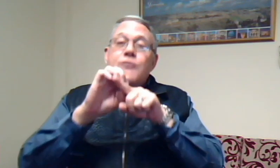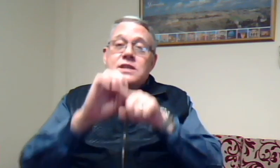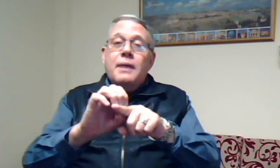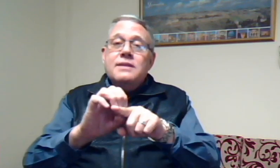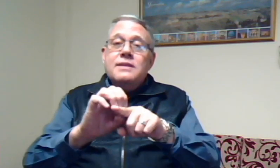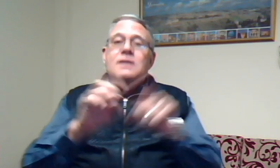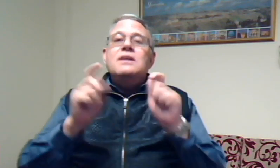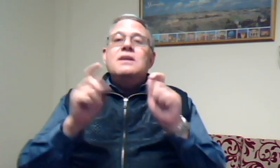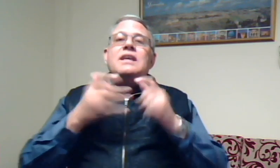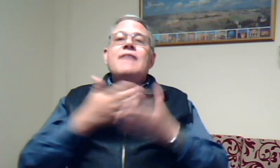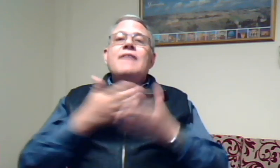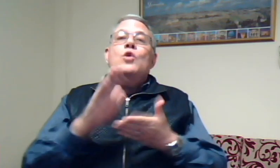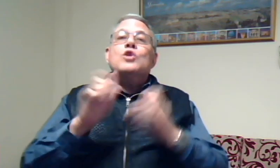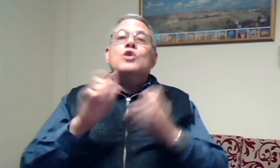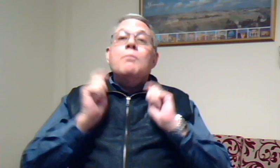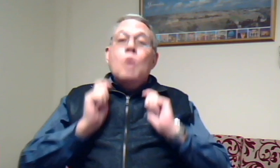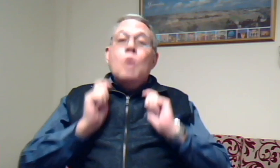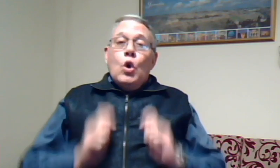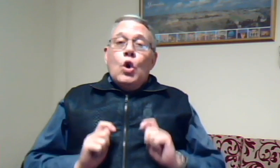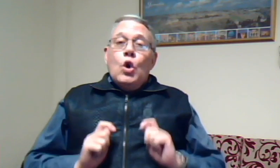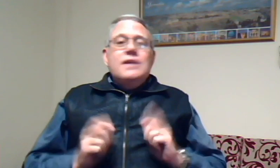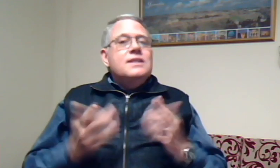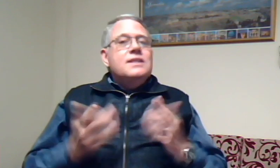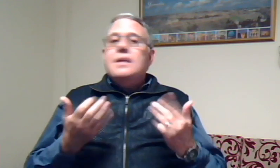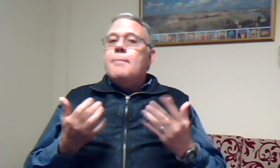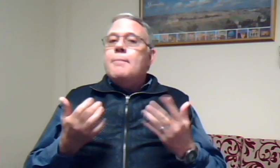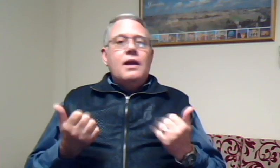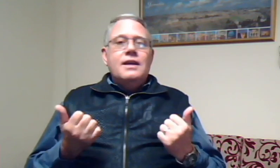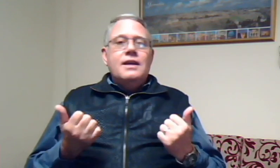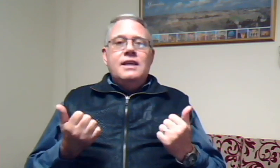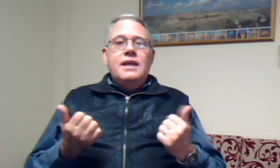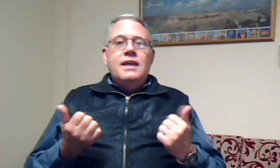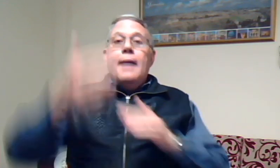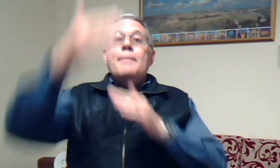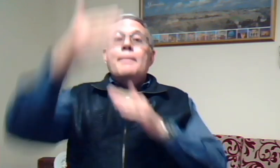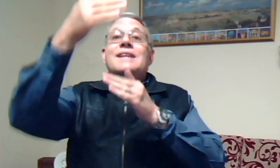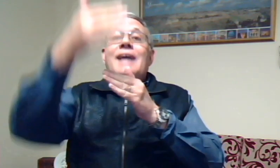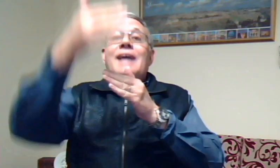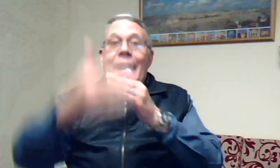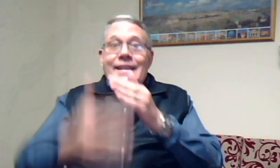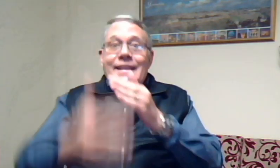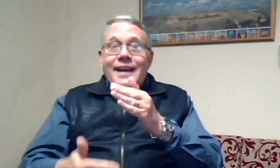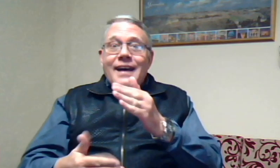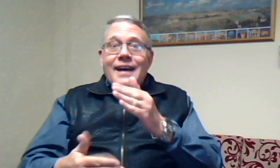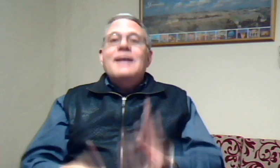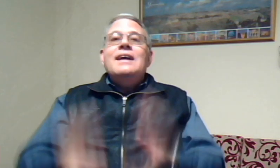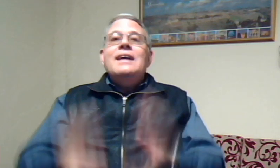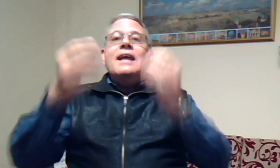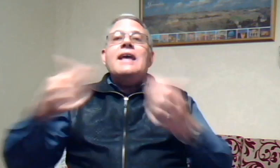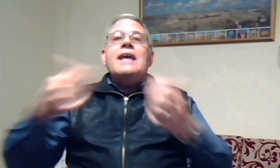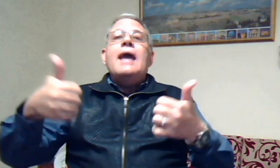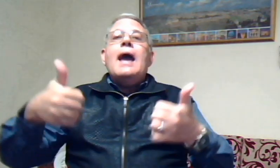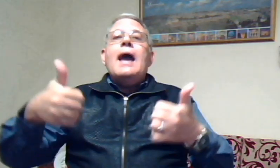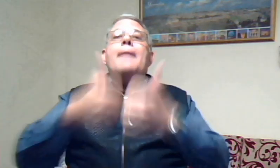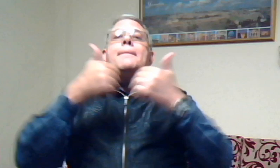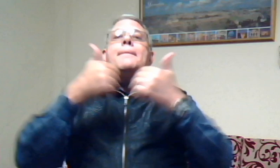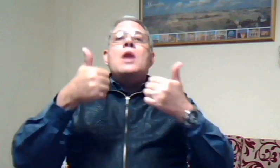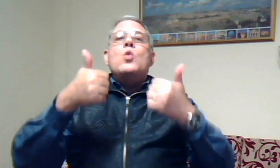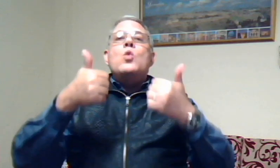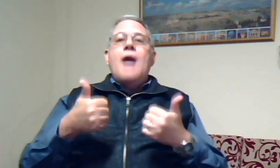buit jy word moog dis nie makklik nie maar die einde kry jy beloning